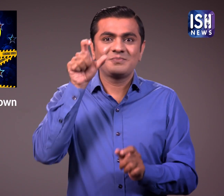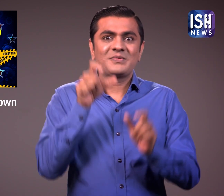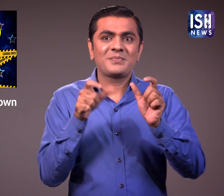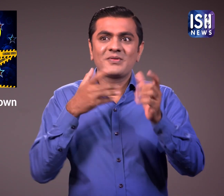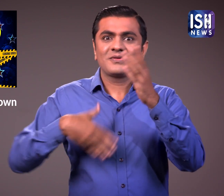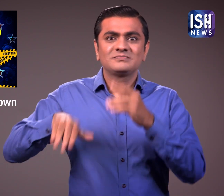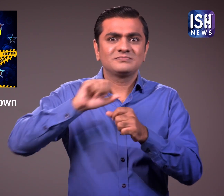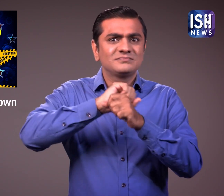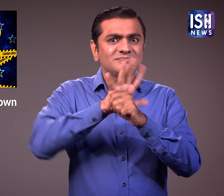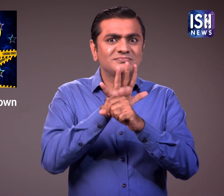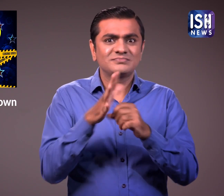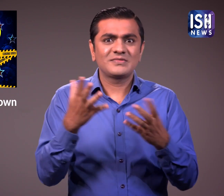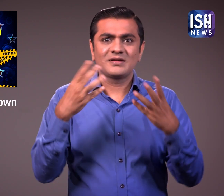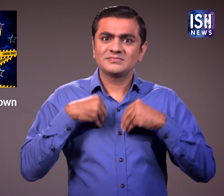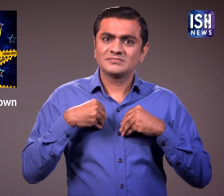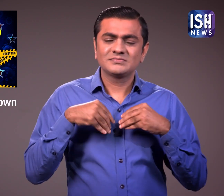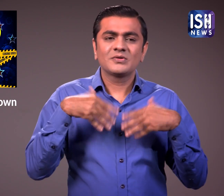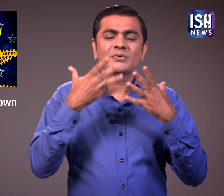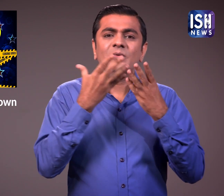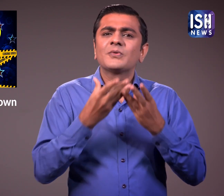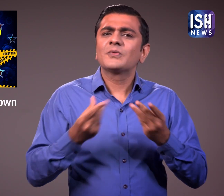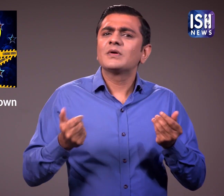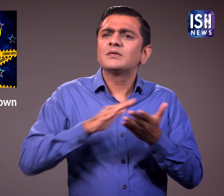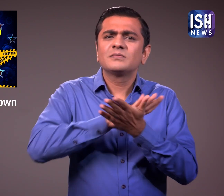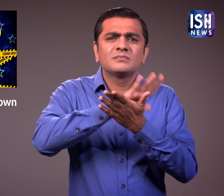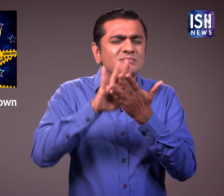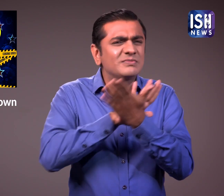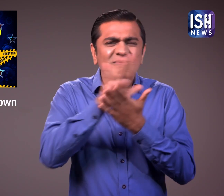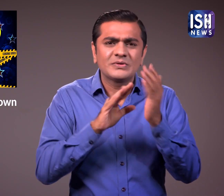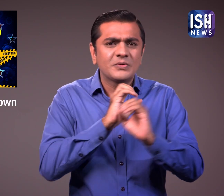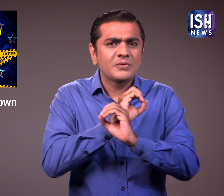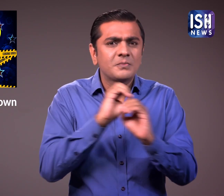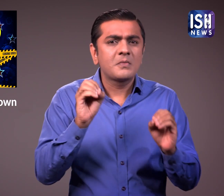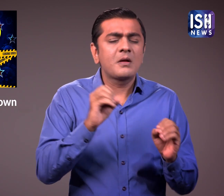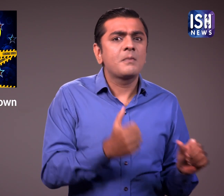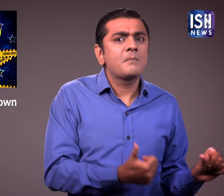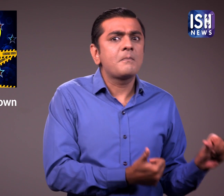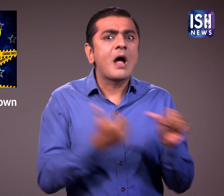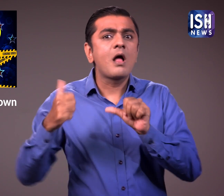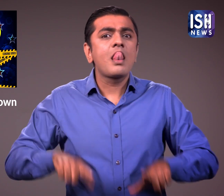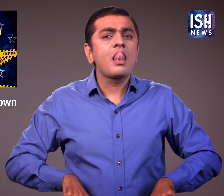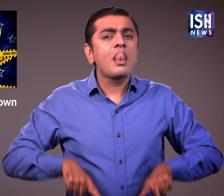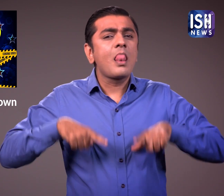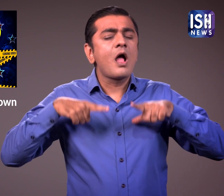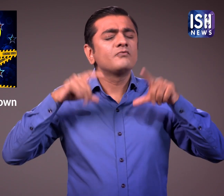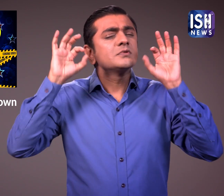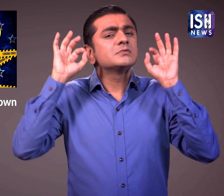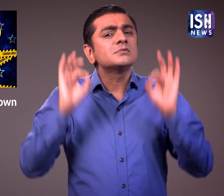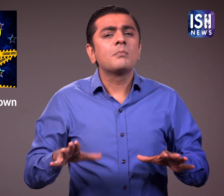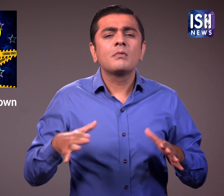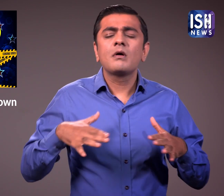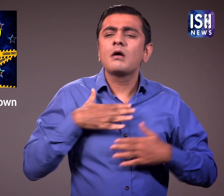नए संक्रमन बंध हो गये है और जीवन सम्मान्य हो गया है। हाला कि कुछ बदलाव जैसे